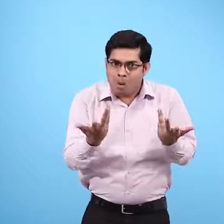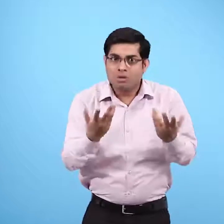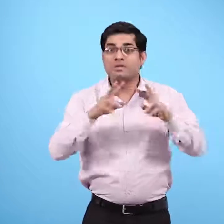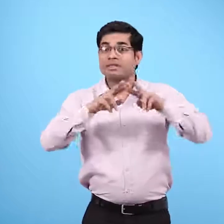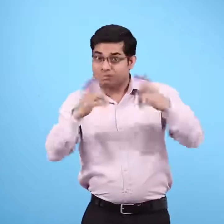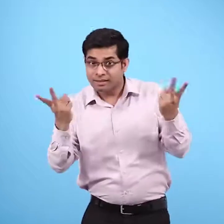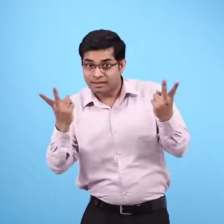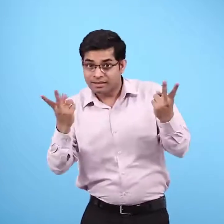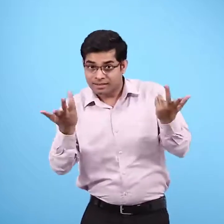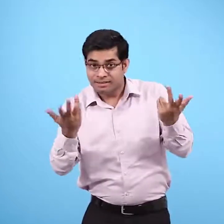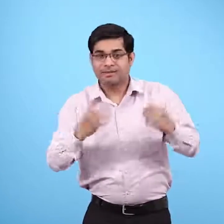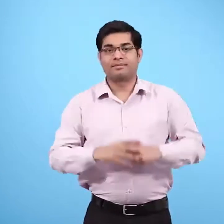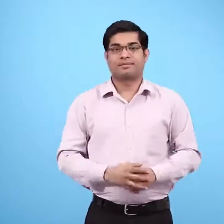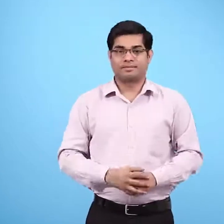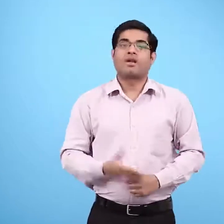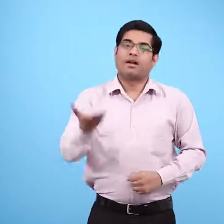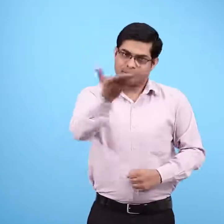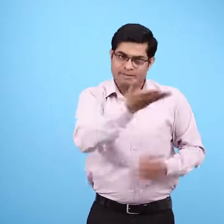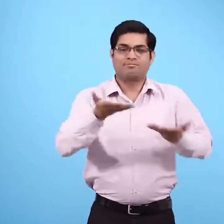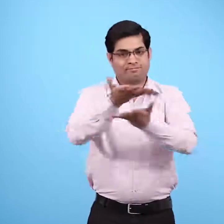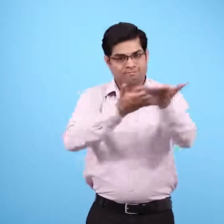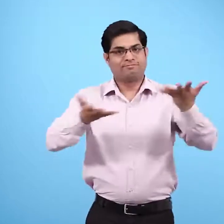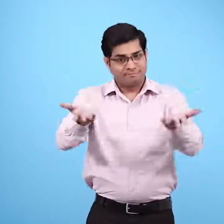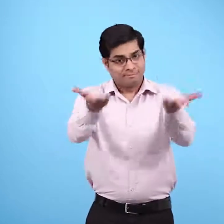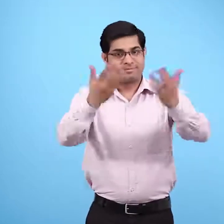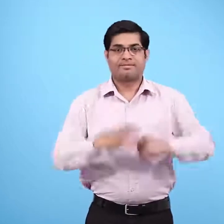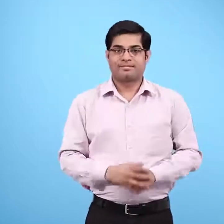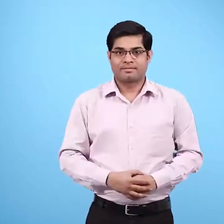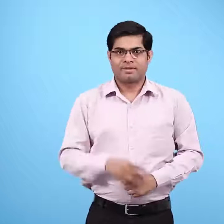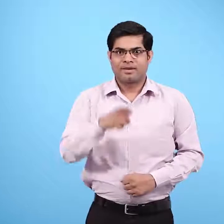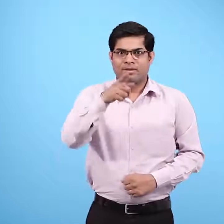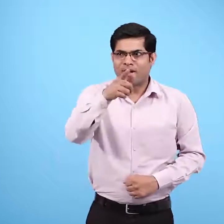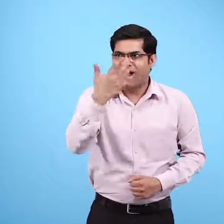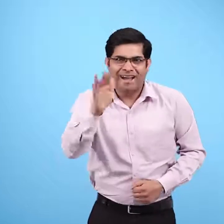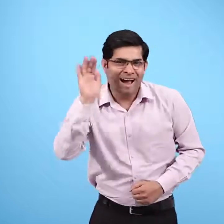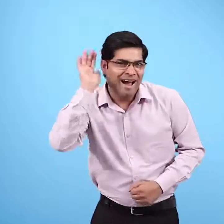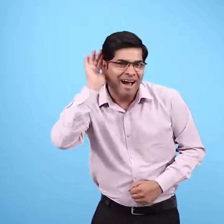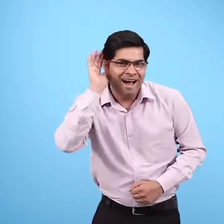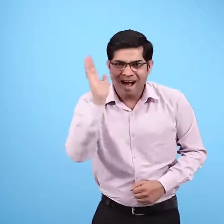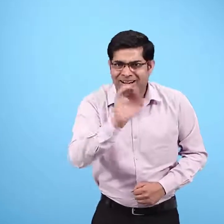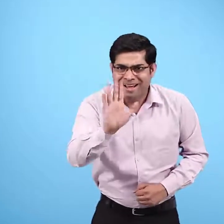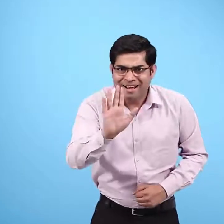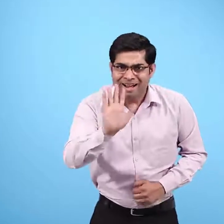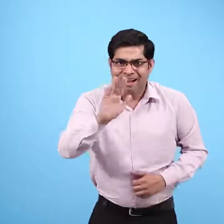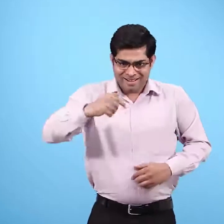या अलग? चर्चा करो क्या तुमने किसी को कहते सुना है?